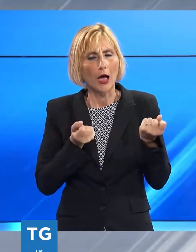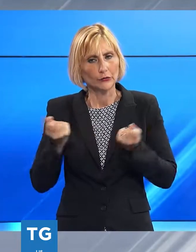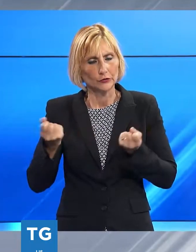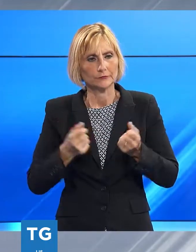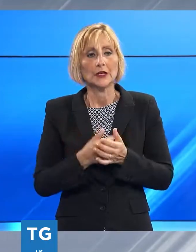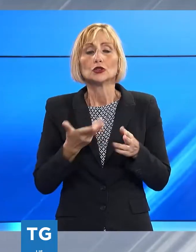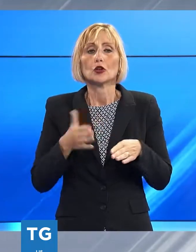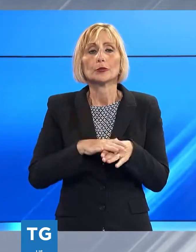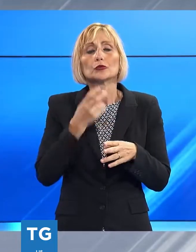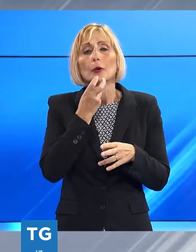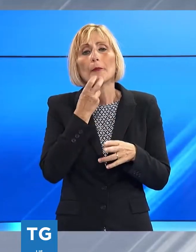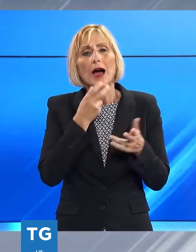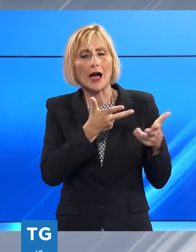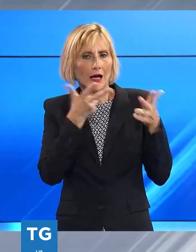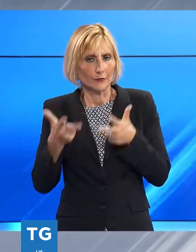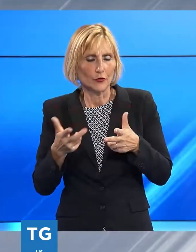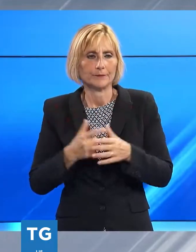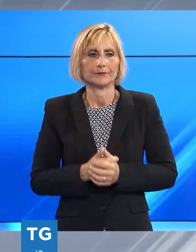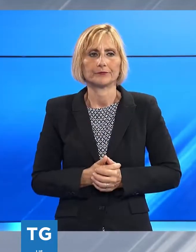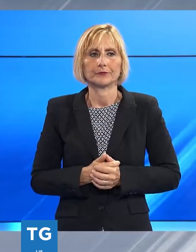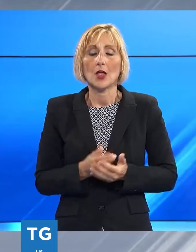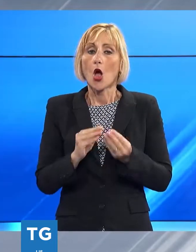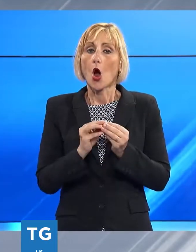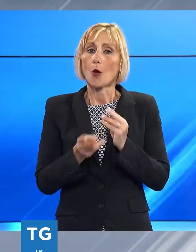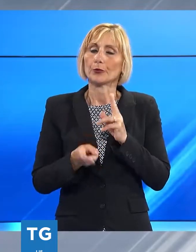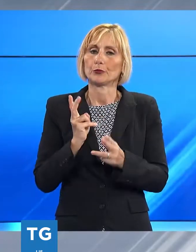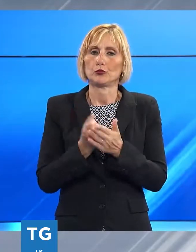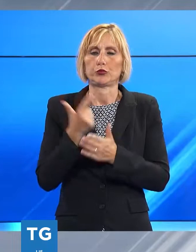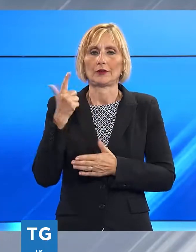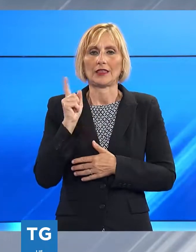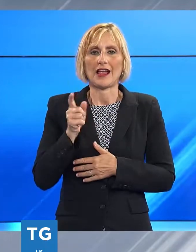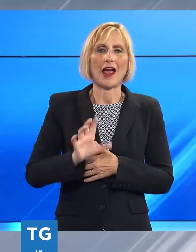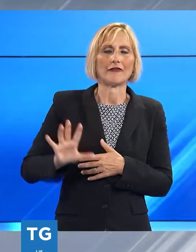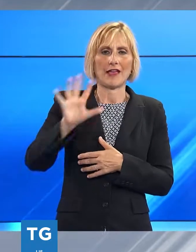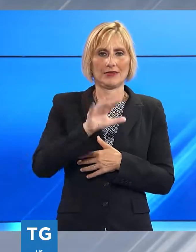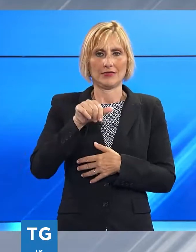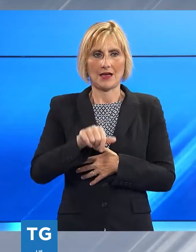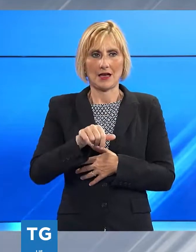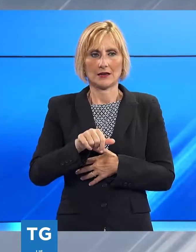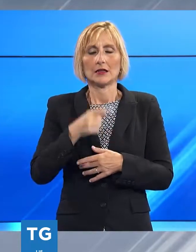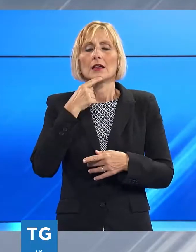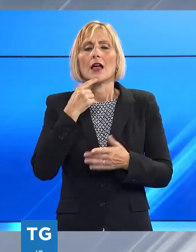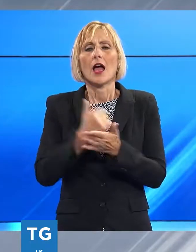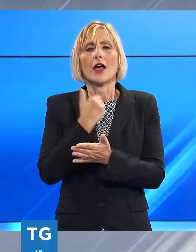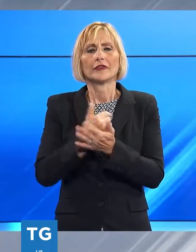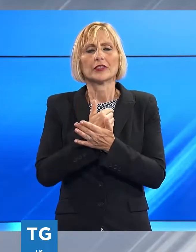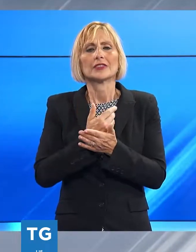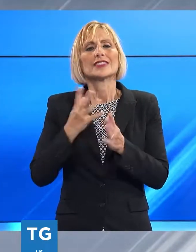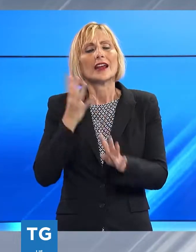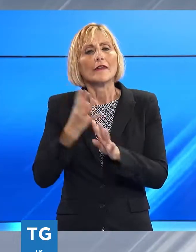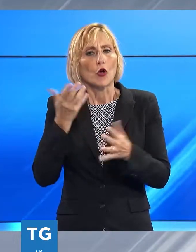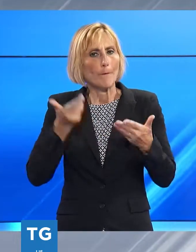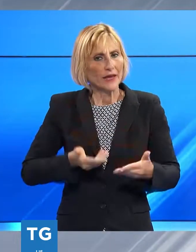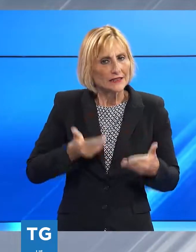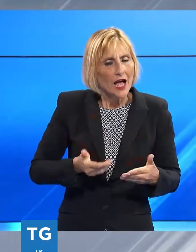opere più importanti della Garfagnana perché questa eviterà sia il traffico pesante che il traffico leggero l